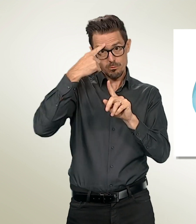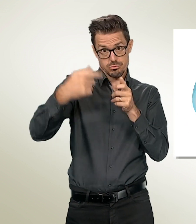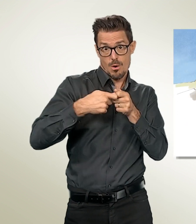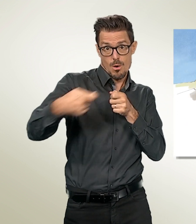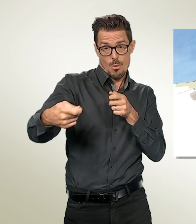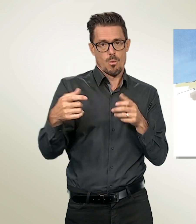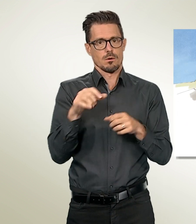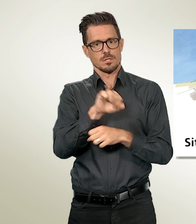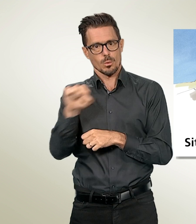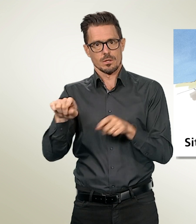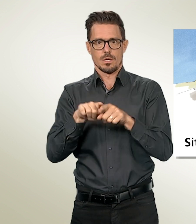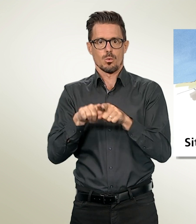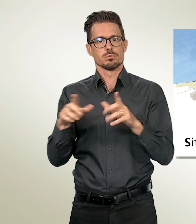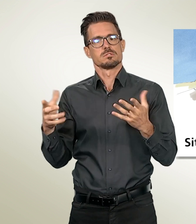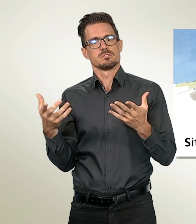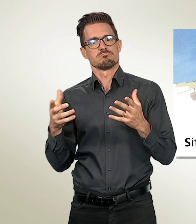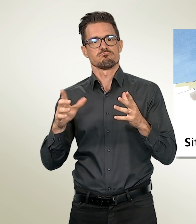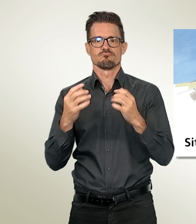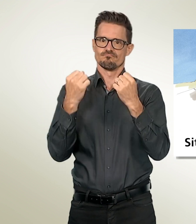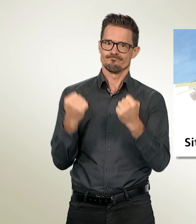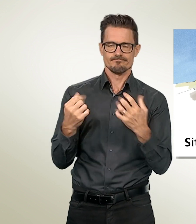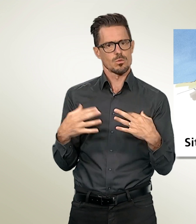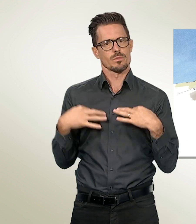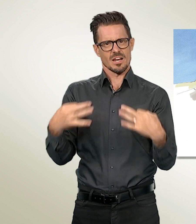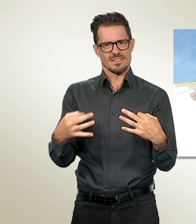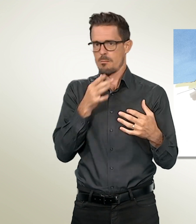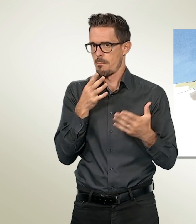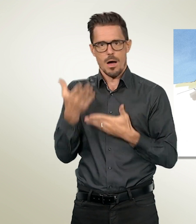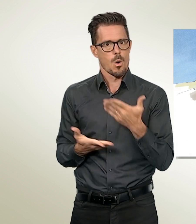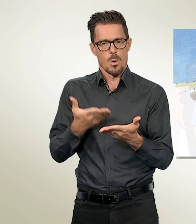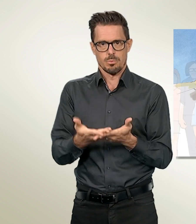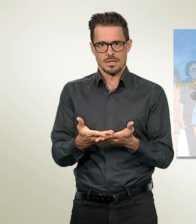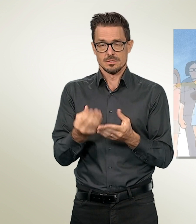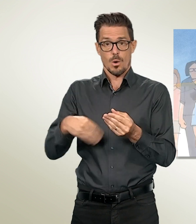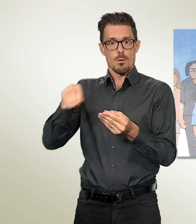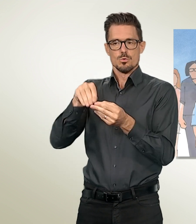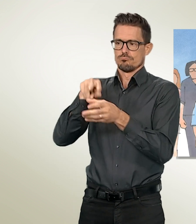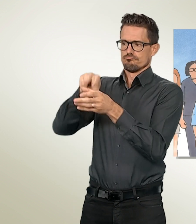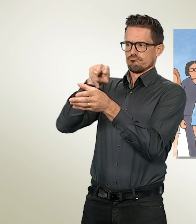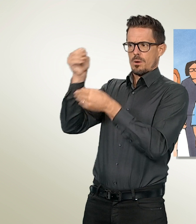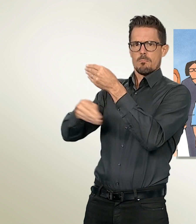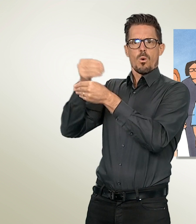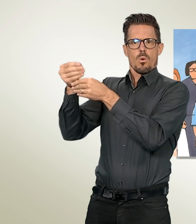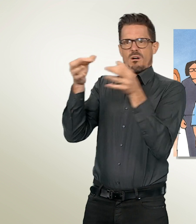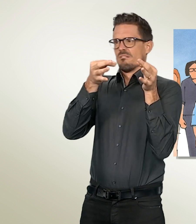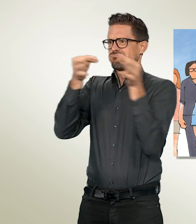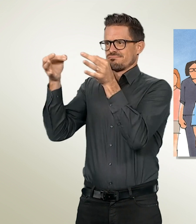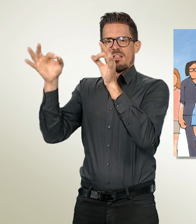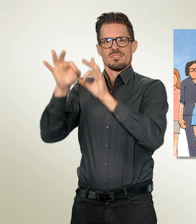Sur le plan de la sécurité, la situation internationale est instable et incertaine. L'armée doit être polyvalente